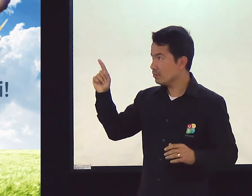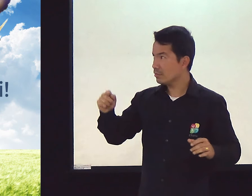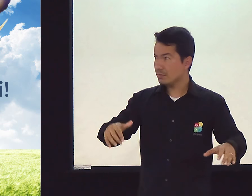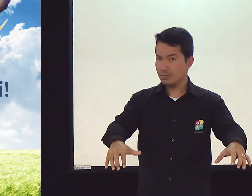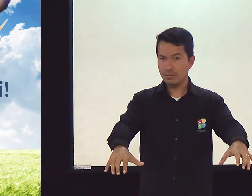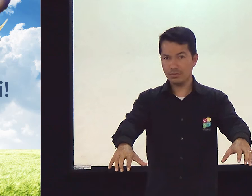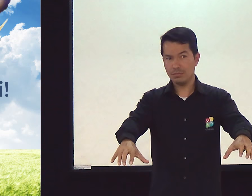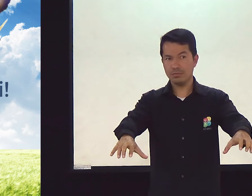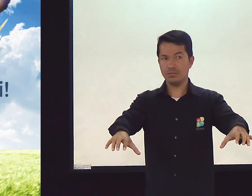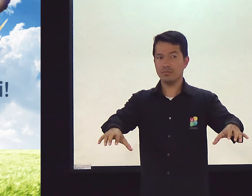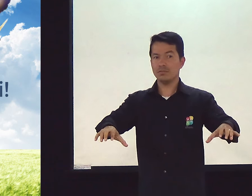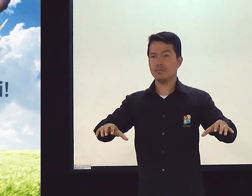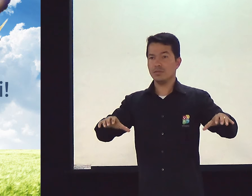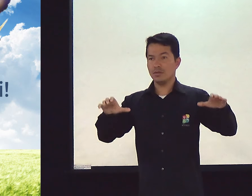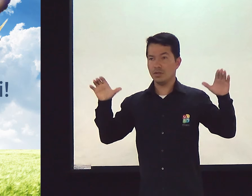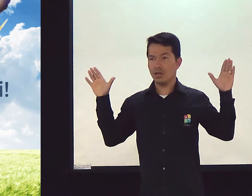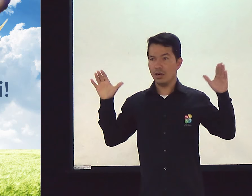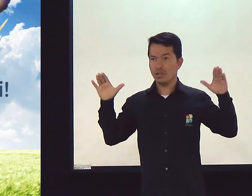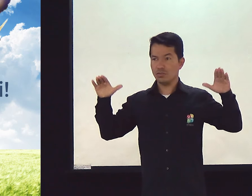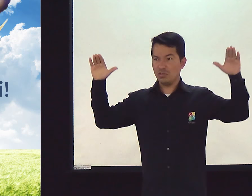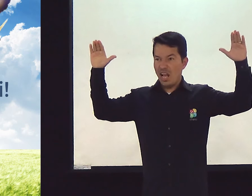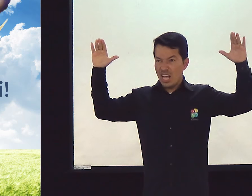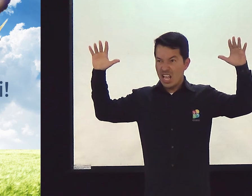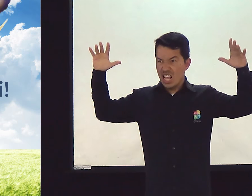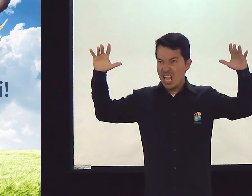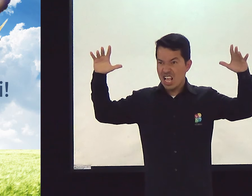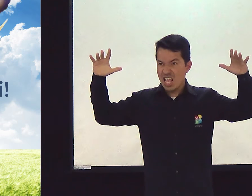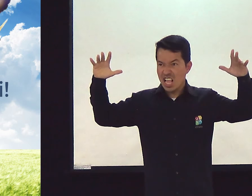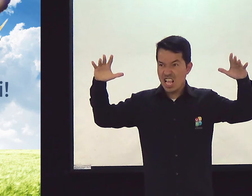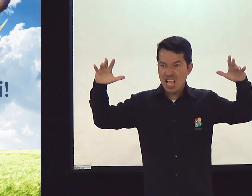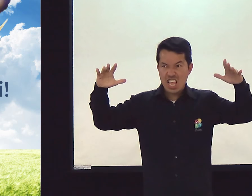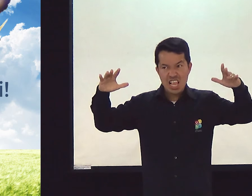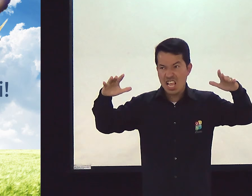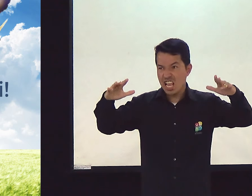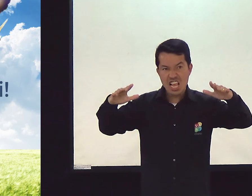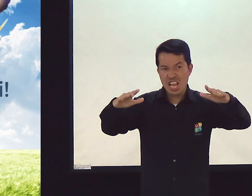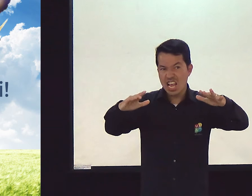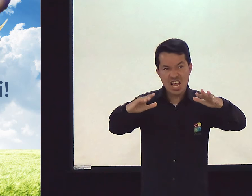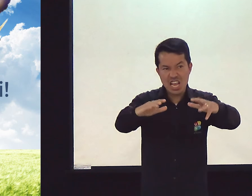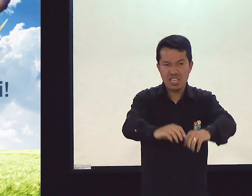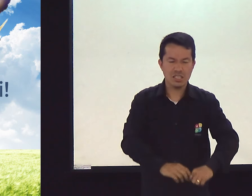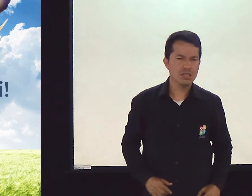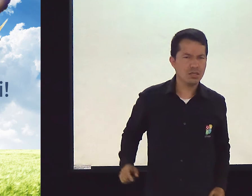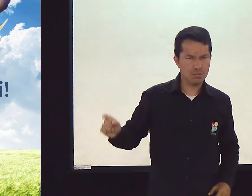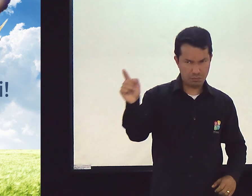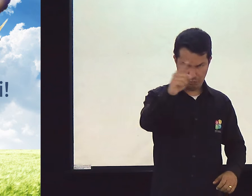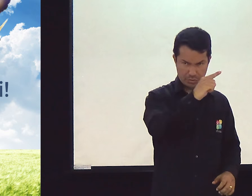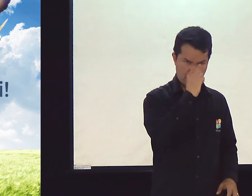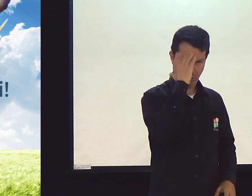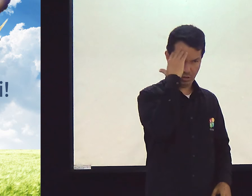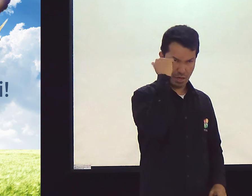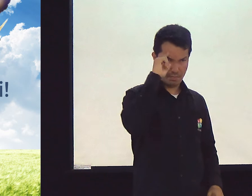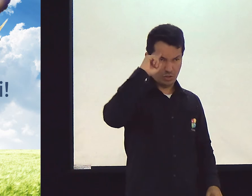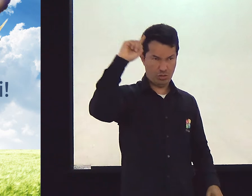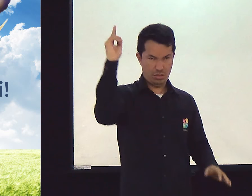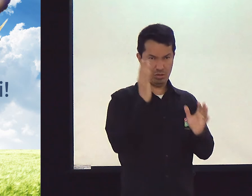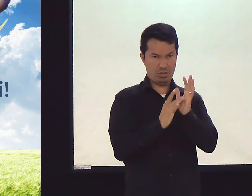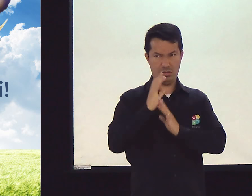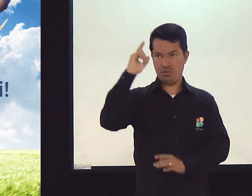Parece que Jesus está ali no céu e todos os anjos estão descendo em direção à terra. Você